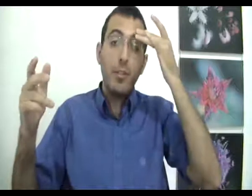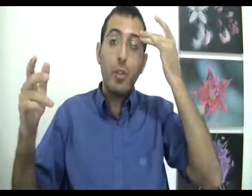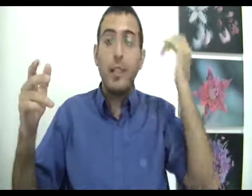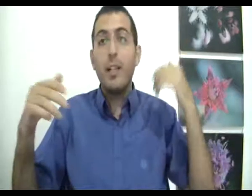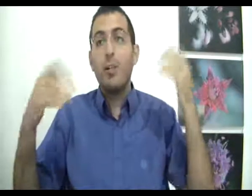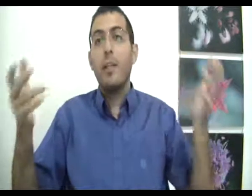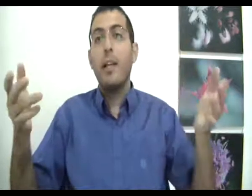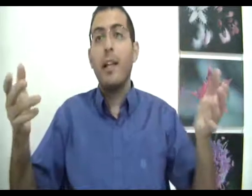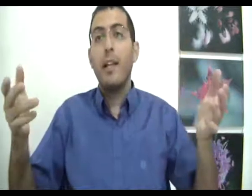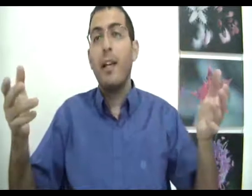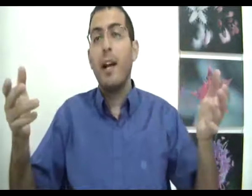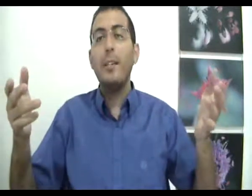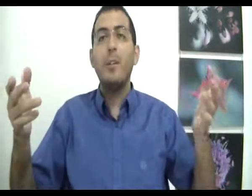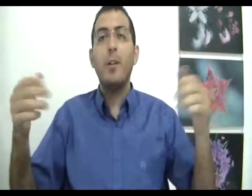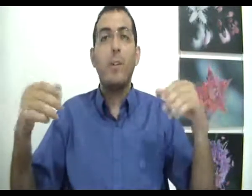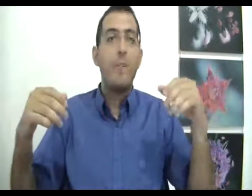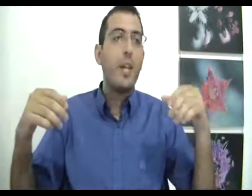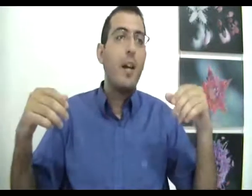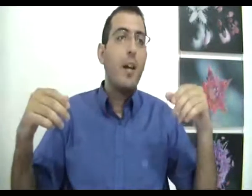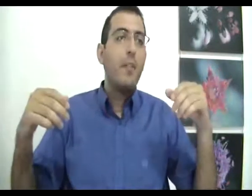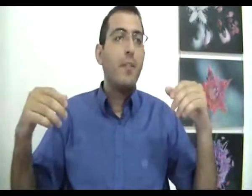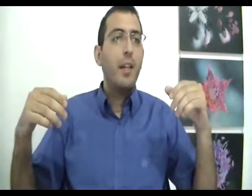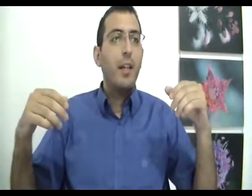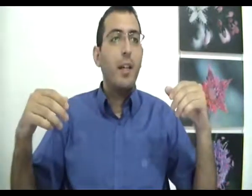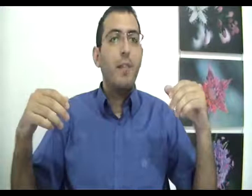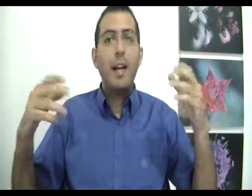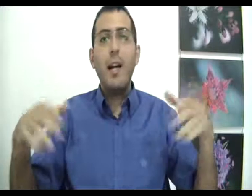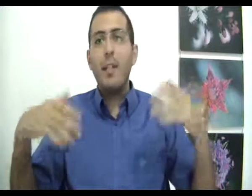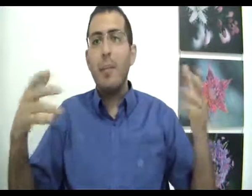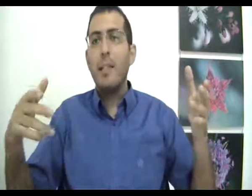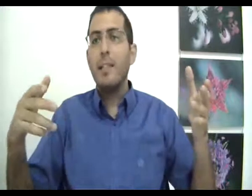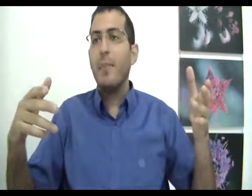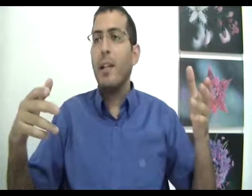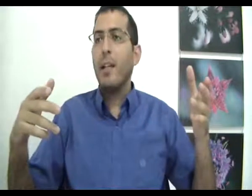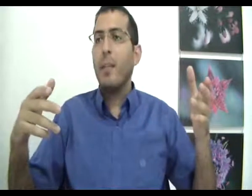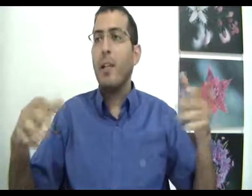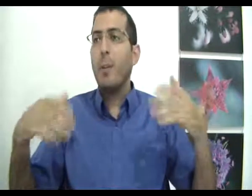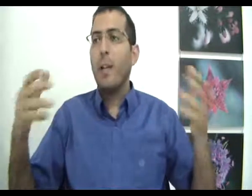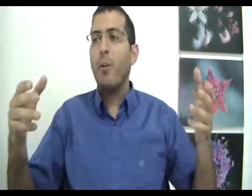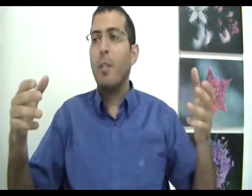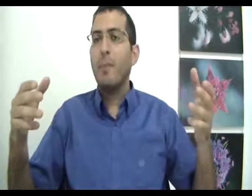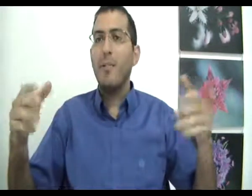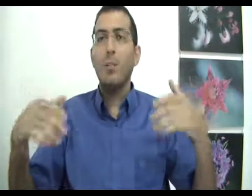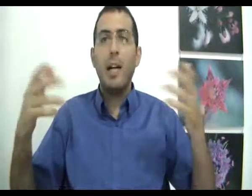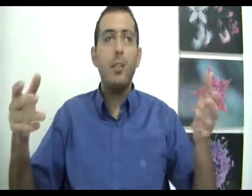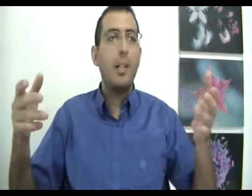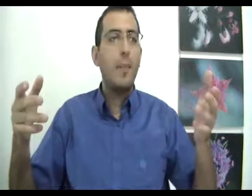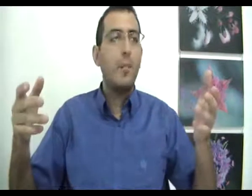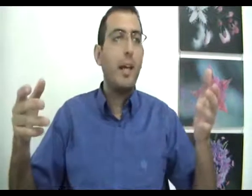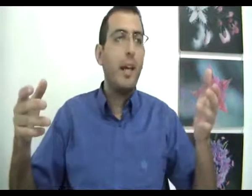שלא צריך ללחץ ממנו וככה האדם בעצם מתבגר כל הזמן והתודעה של האדם מתבגרת